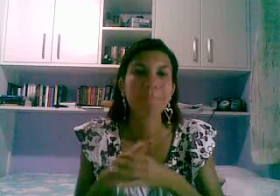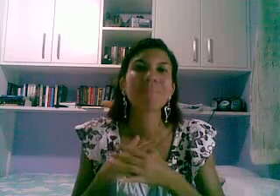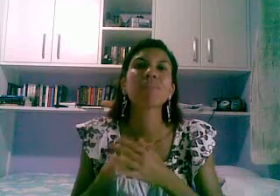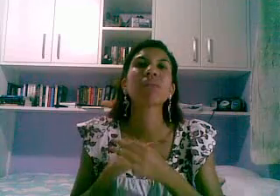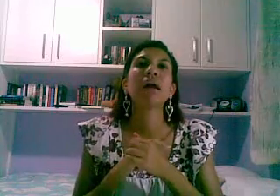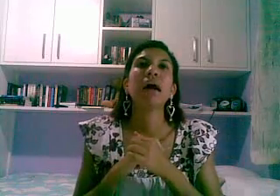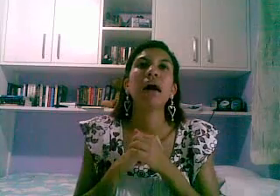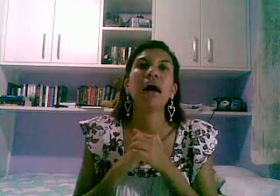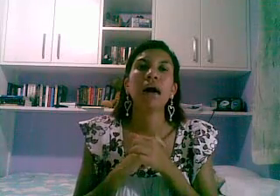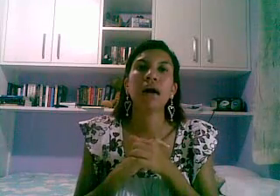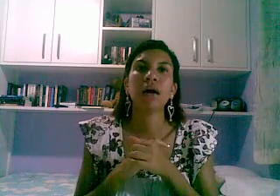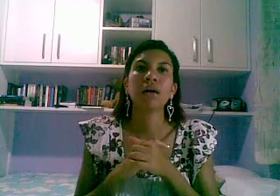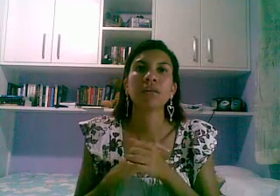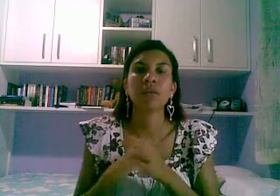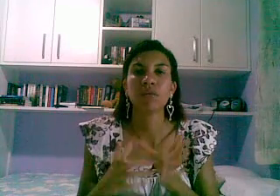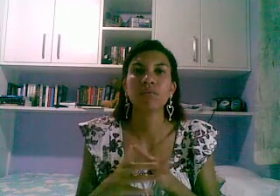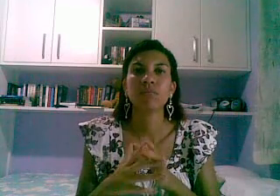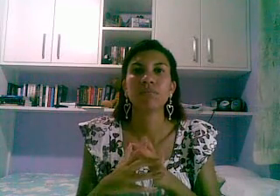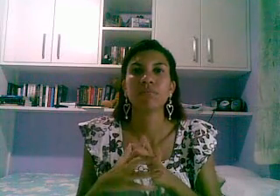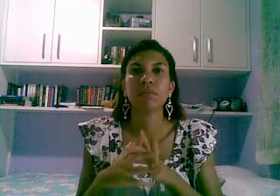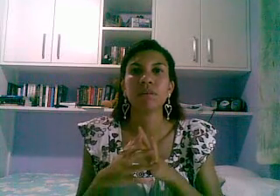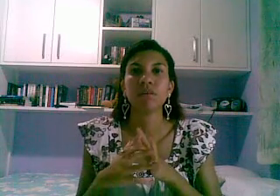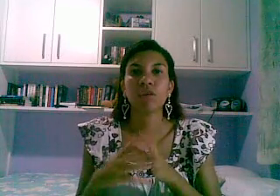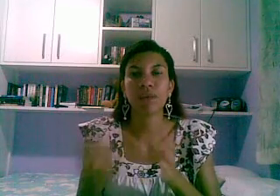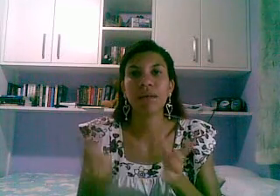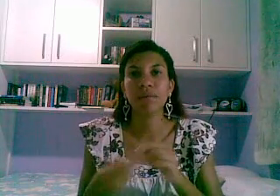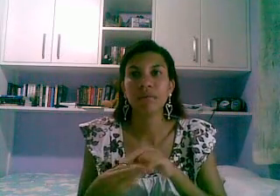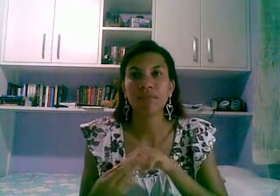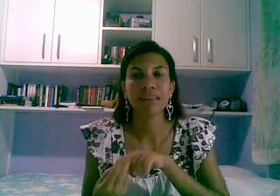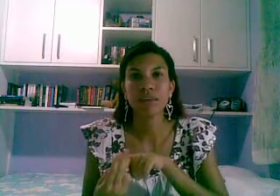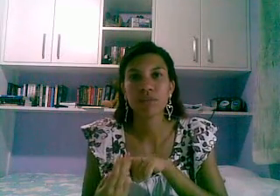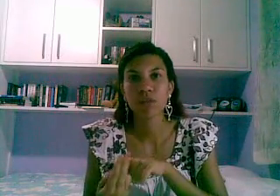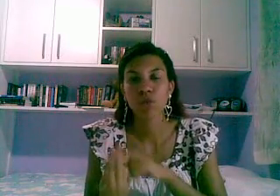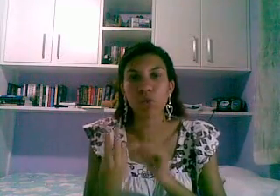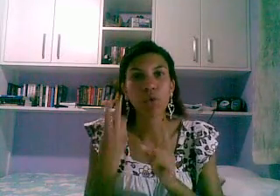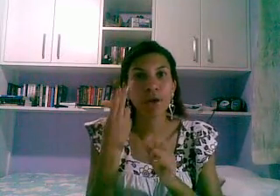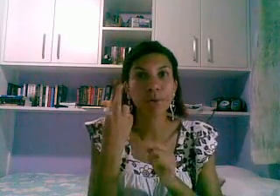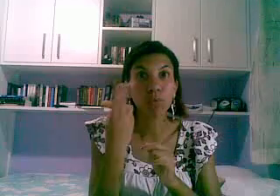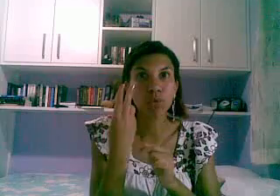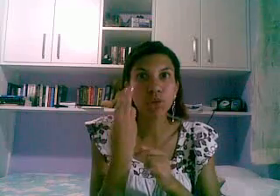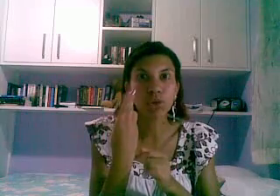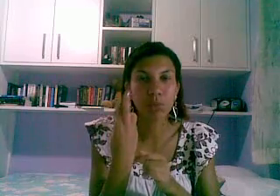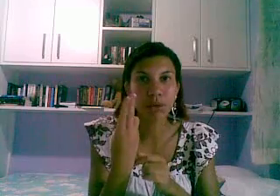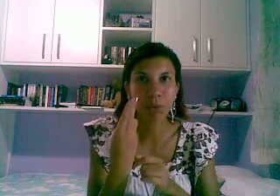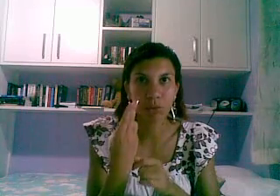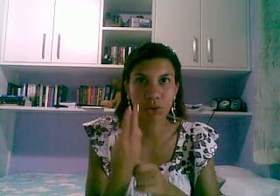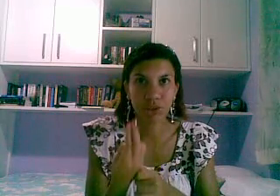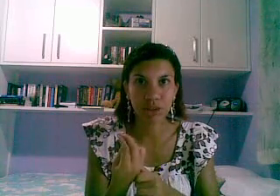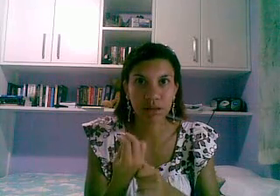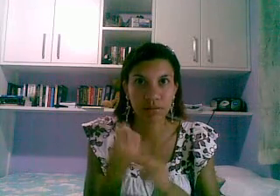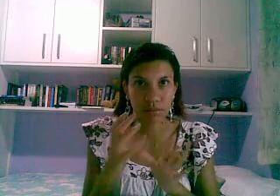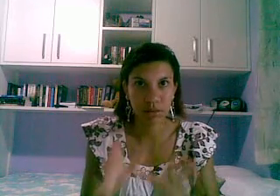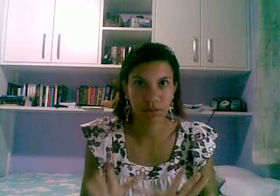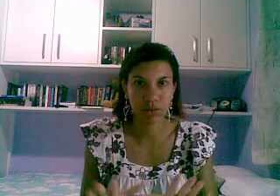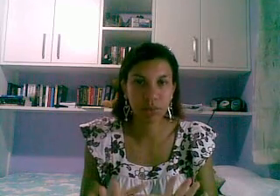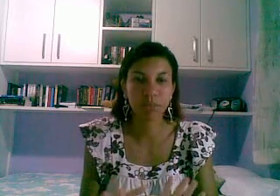então só valem na verdade você só concorre com dois números por dia entendido